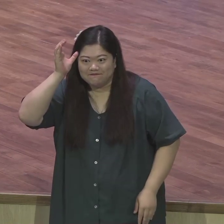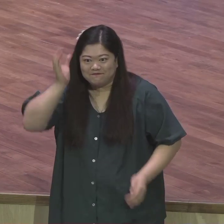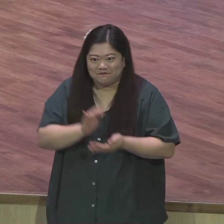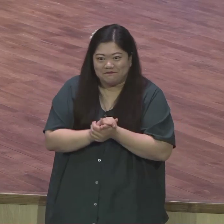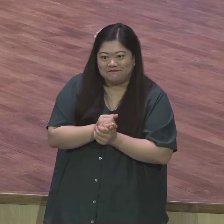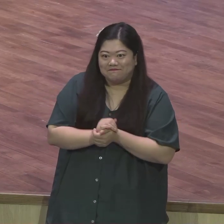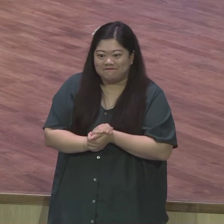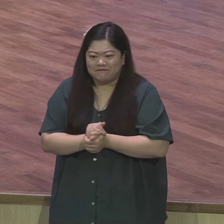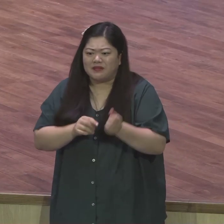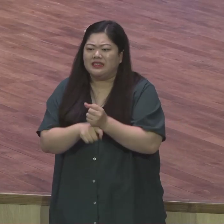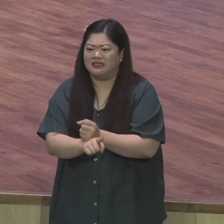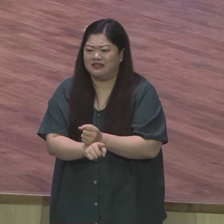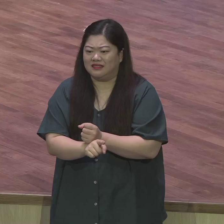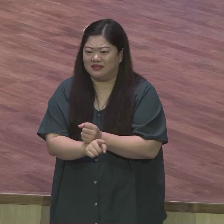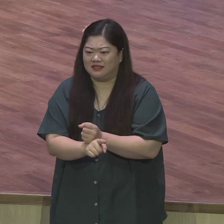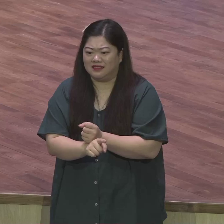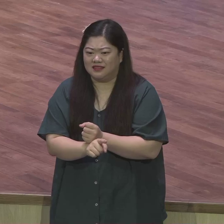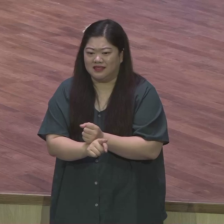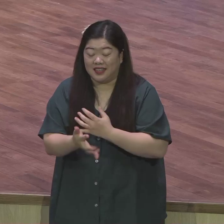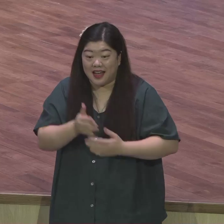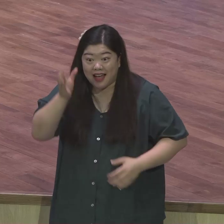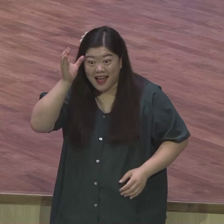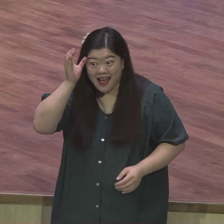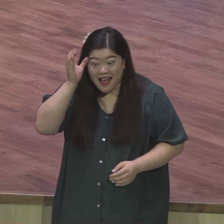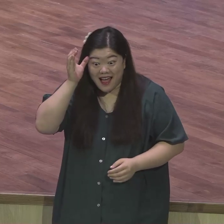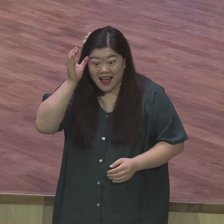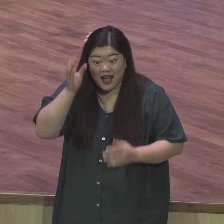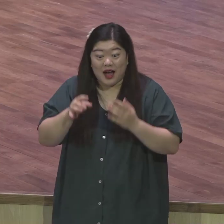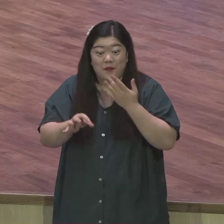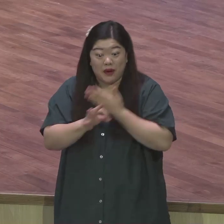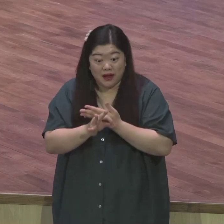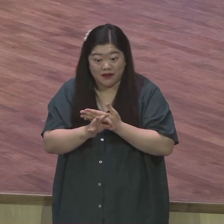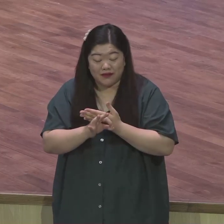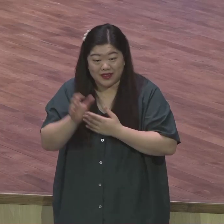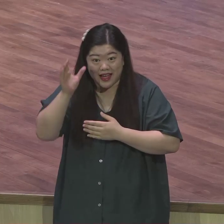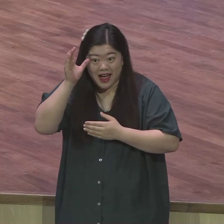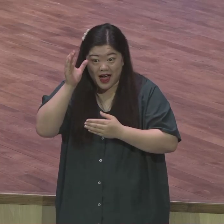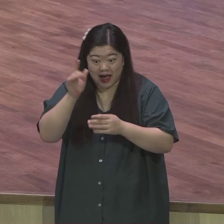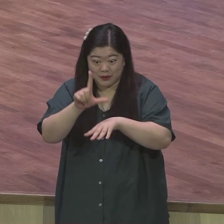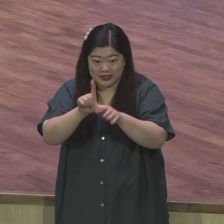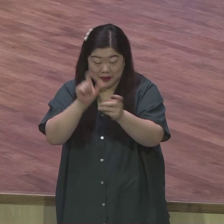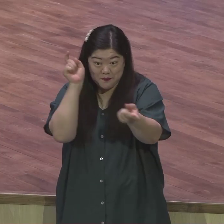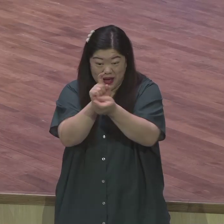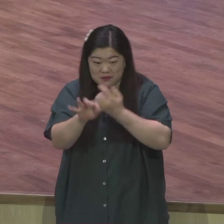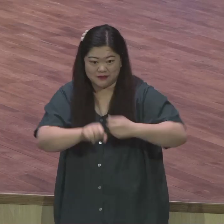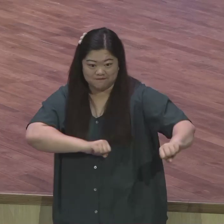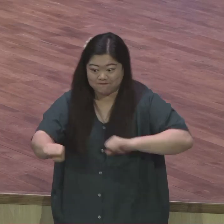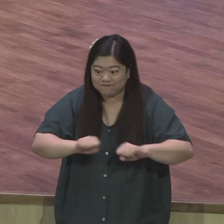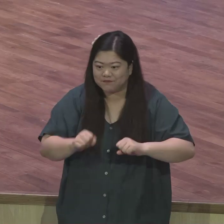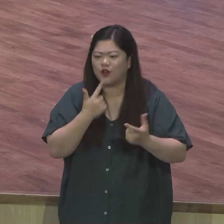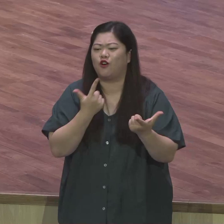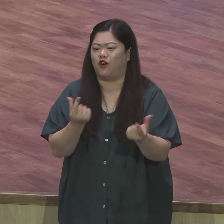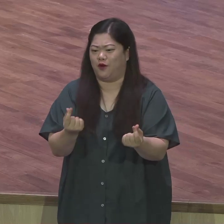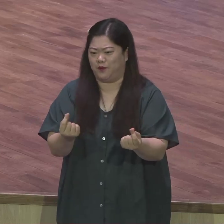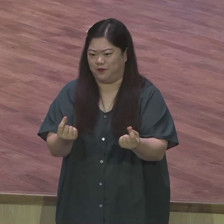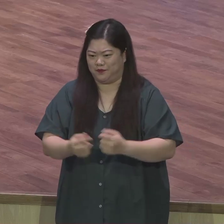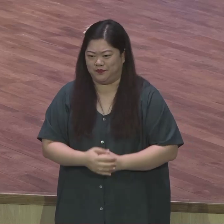실천한다는 의미도 담기되어 있어요 그래서 유명한 신학자 F.F. 브리스는 이를